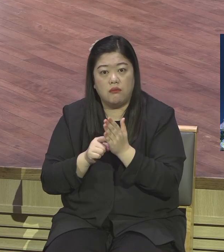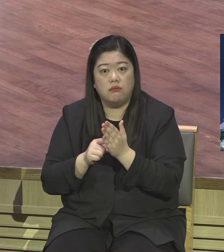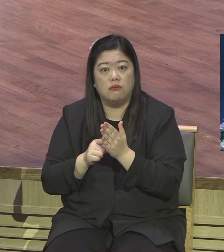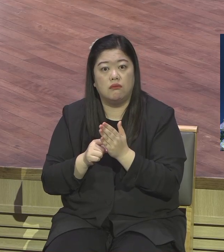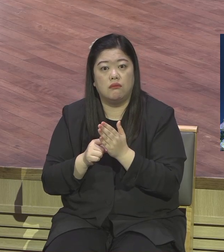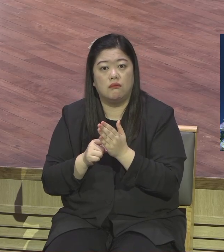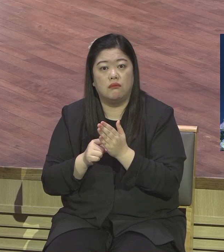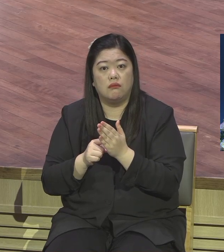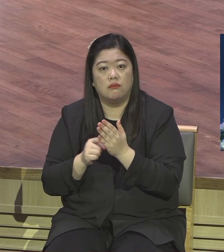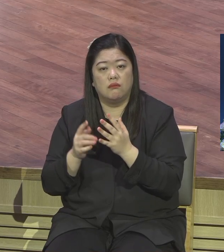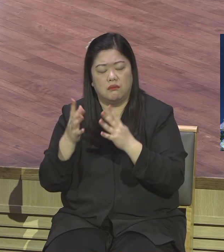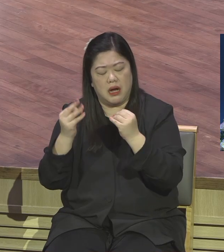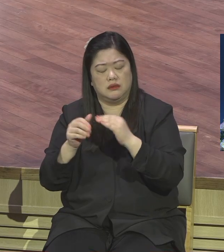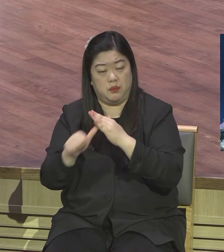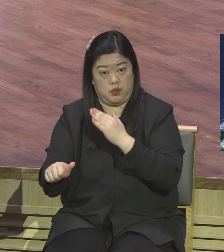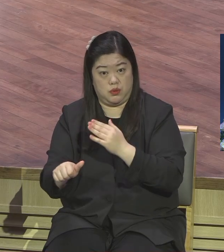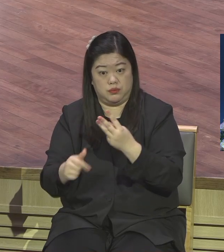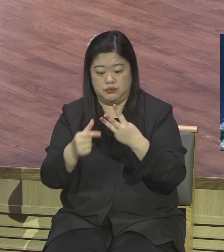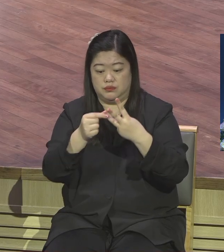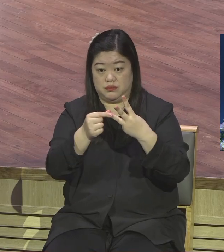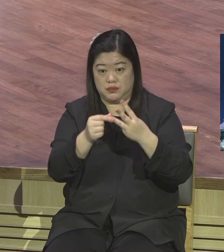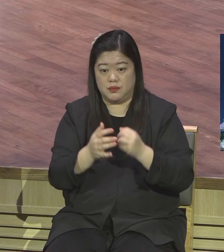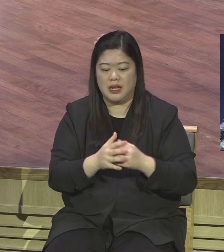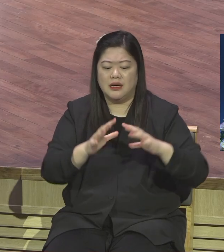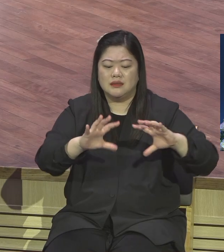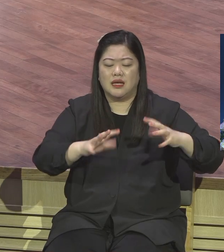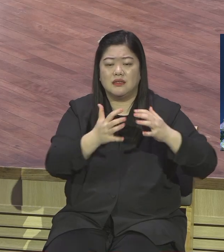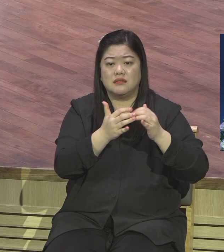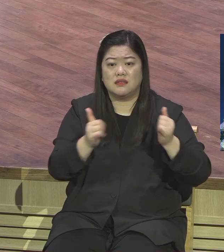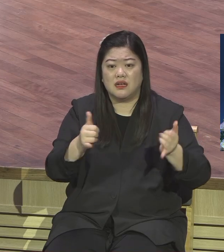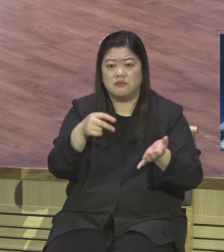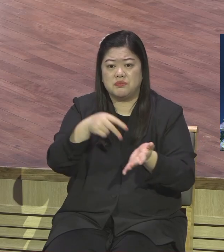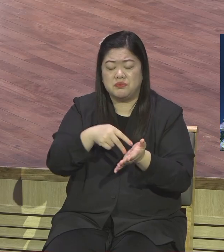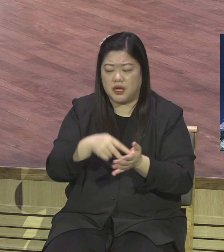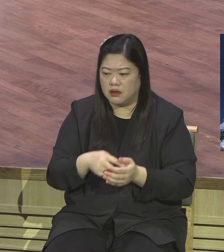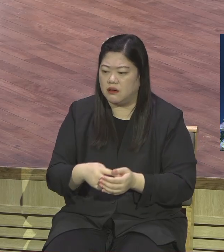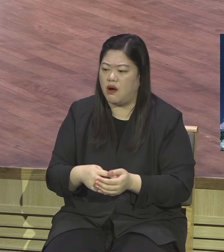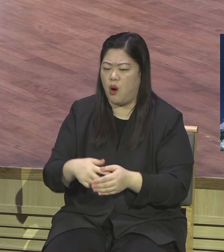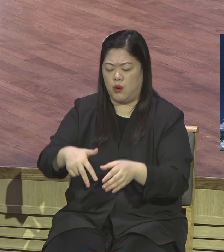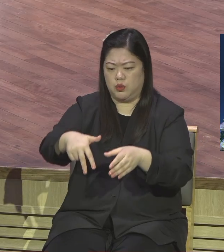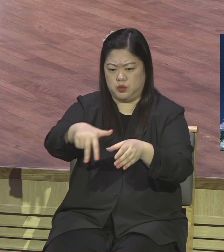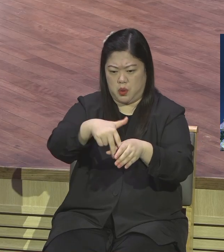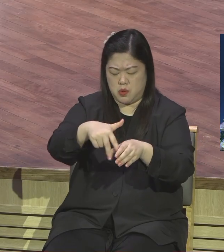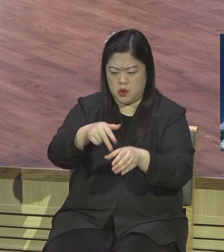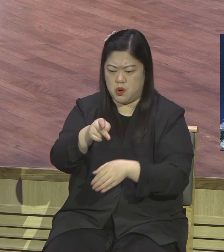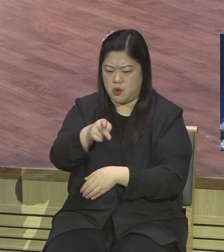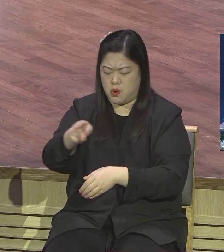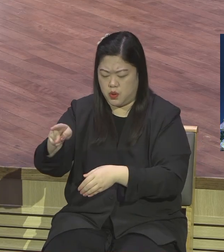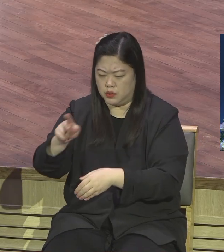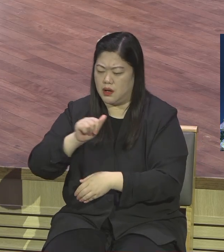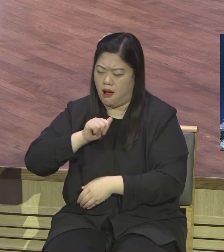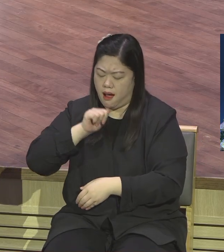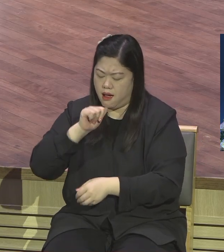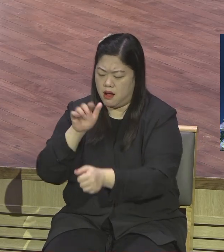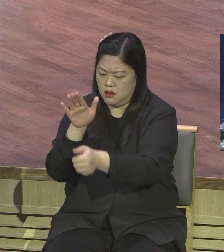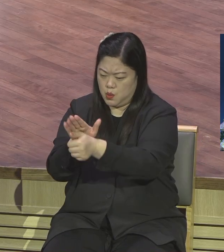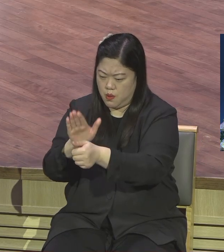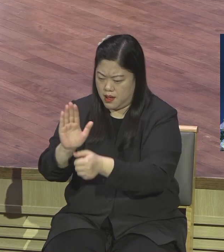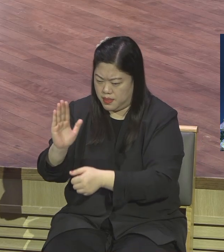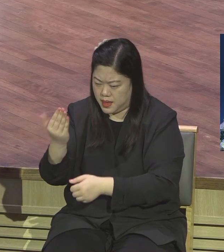그것이 세상 사람들을 다 가진 종교예요 아 막 큰 사람을 도와주고 구제하고 그것이 기독교인 줄